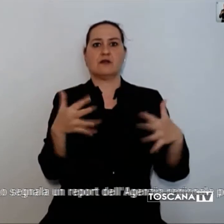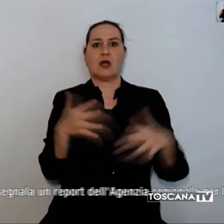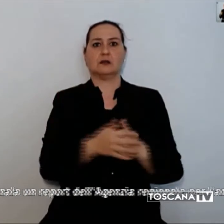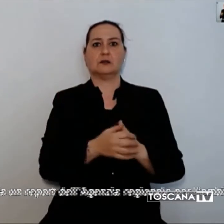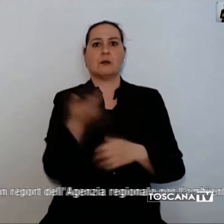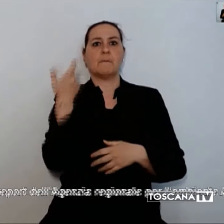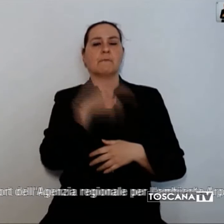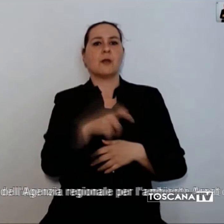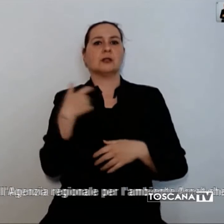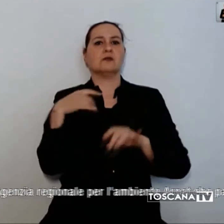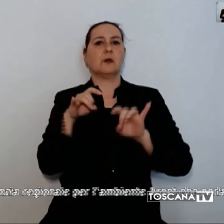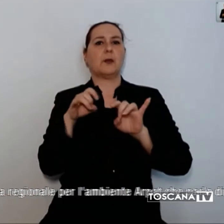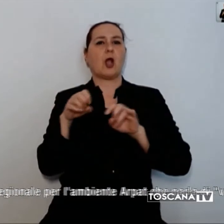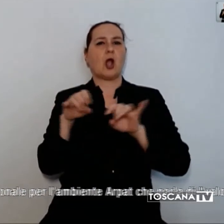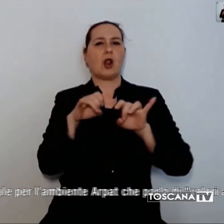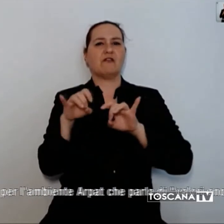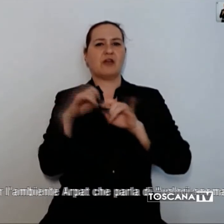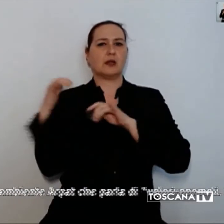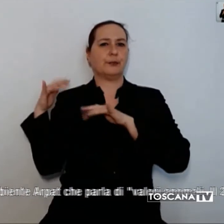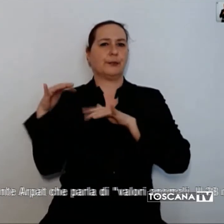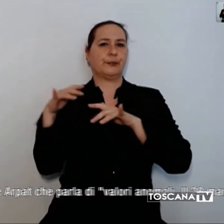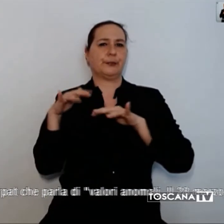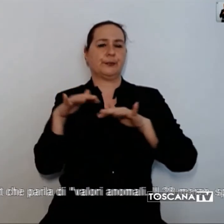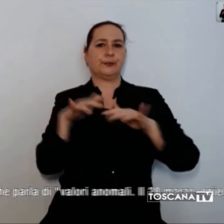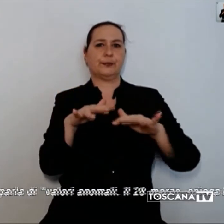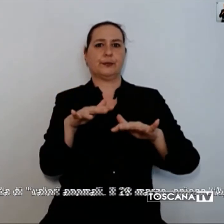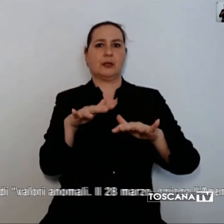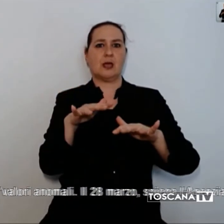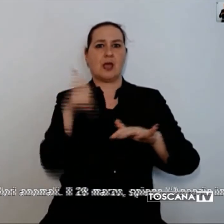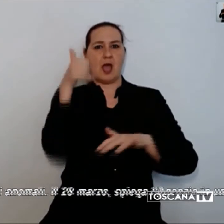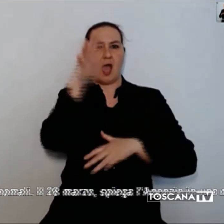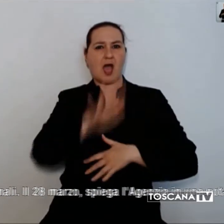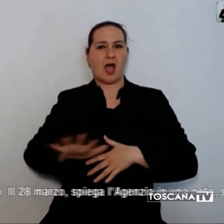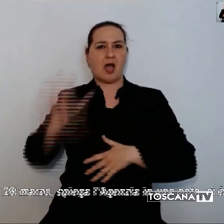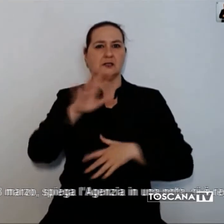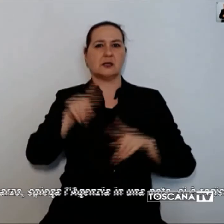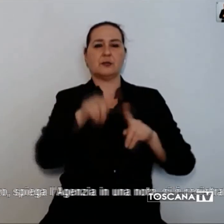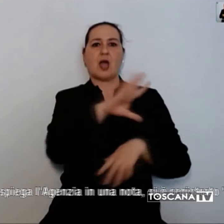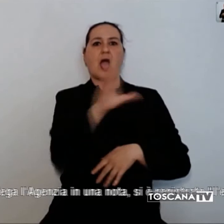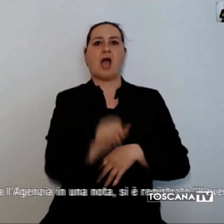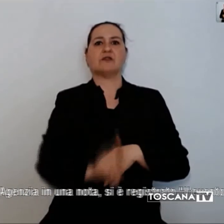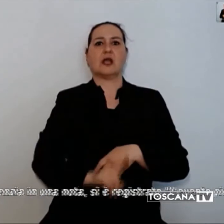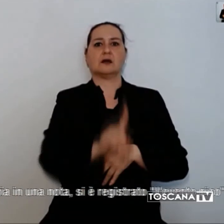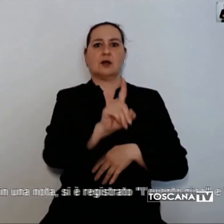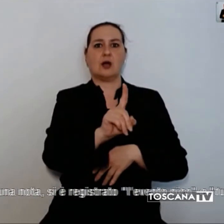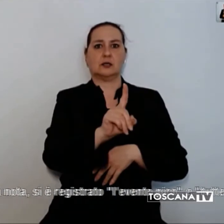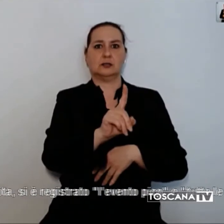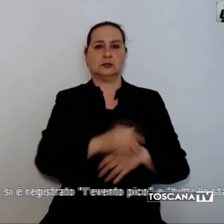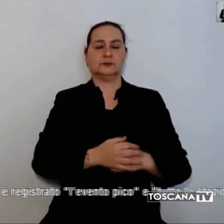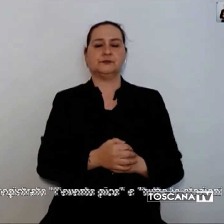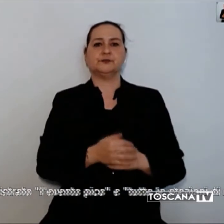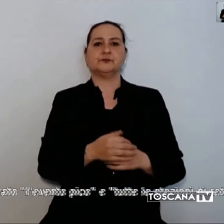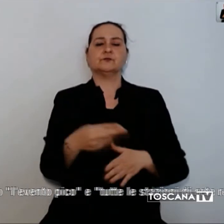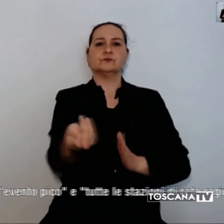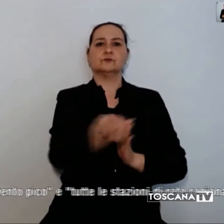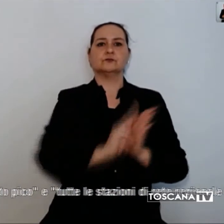provenienti dall'area asiatica e dal Nord-Africa. Lo segnala un report dell'Agenzia regionale per l